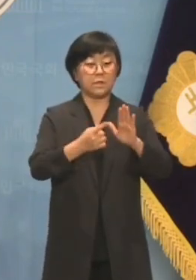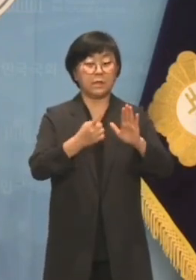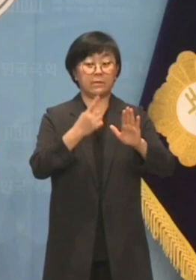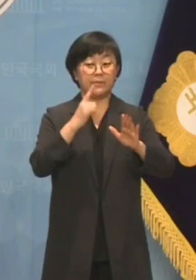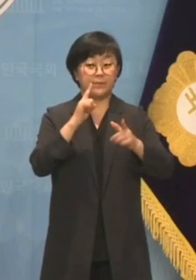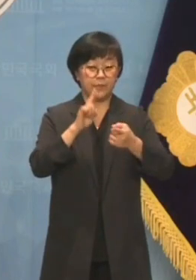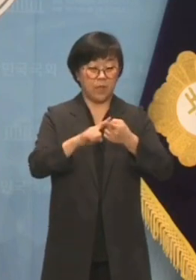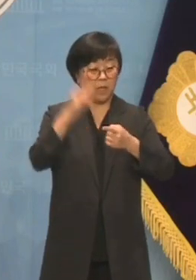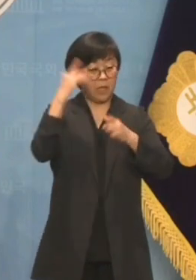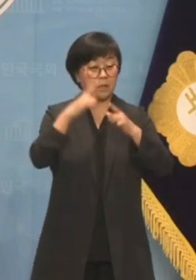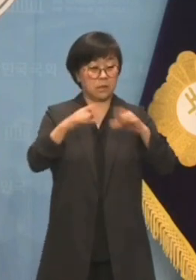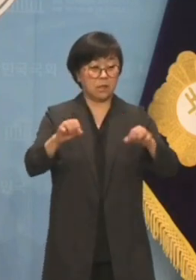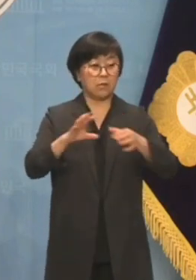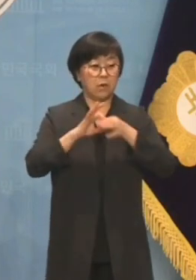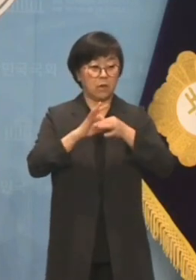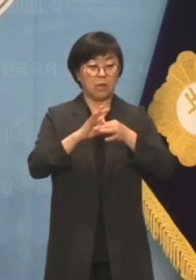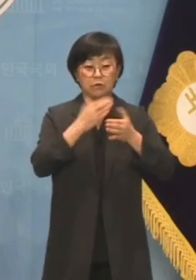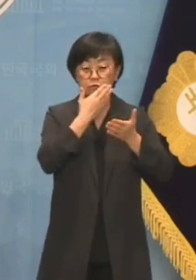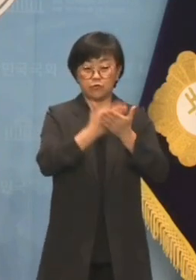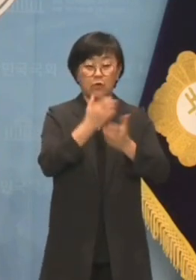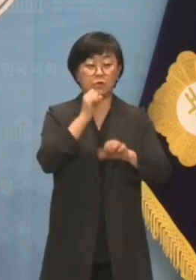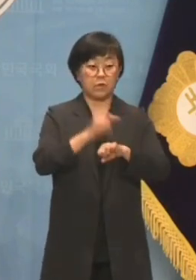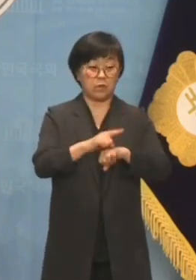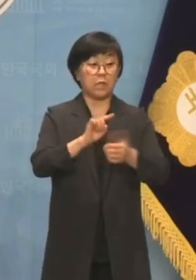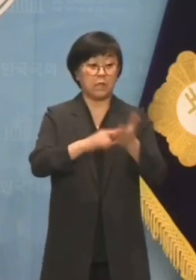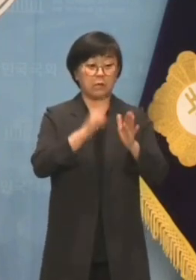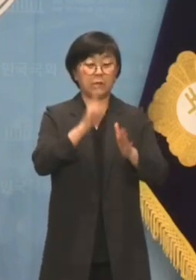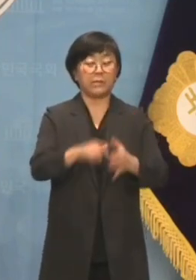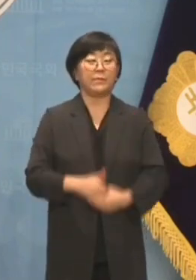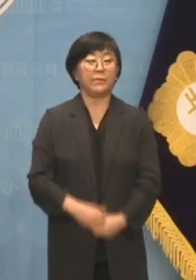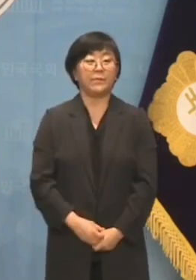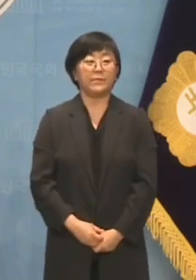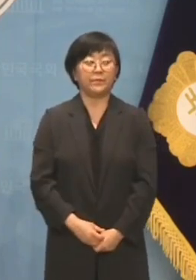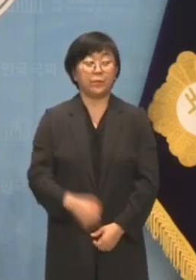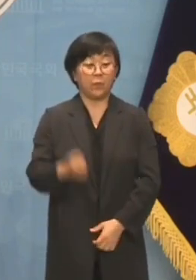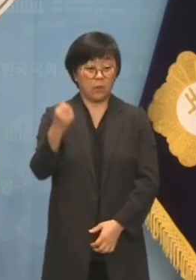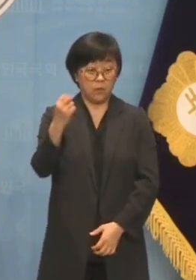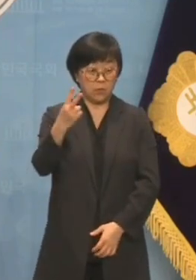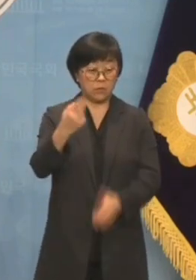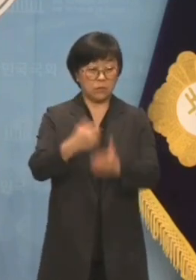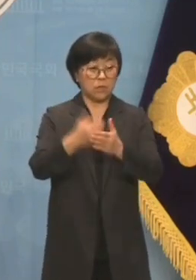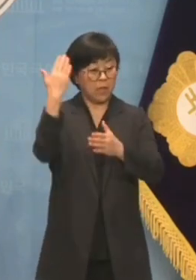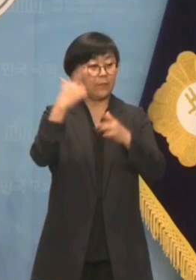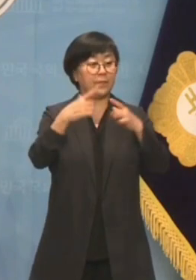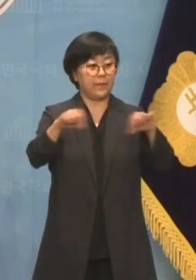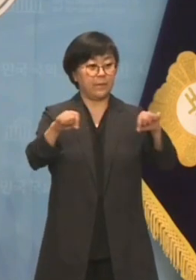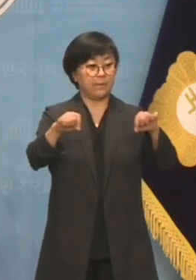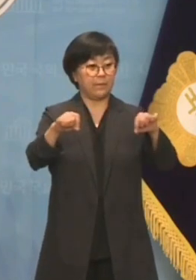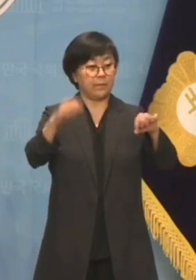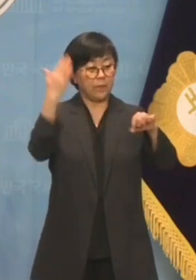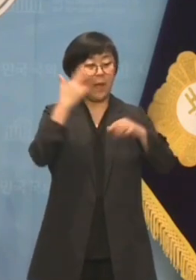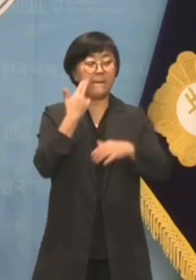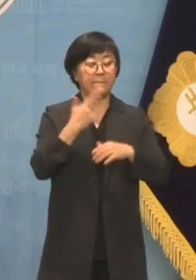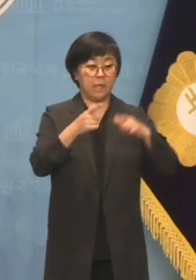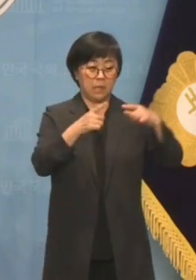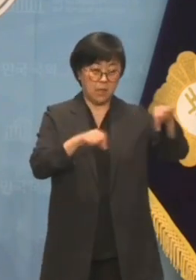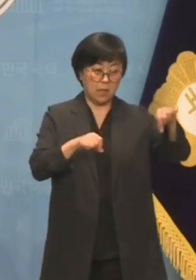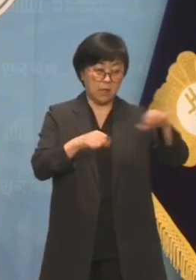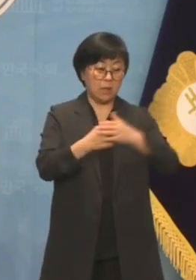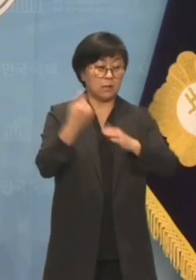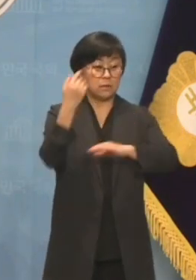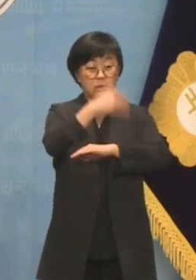점에서 한일관계의 중요성이 부각되었다는 점입니다. 아울러 한일, 한미일